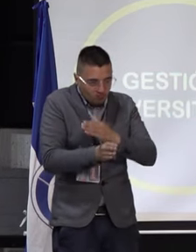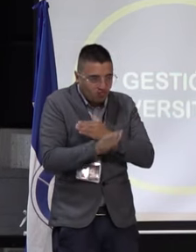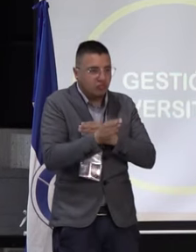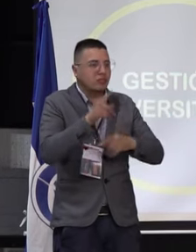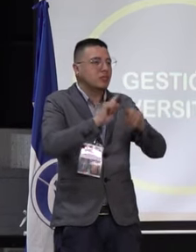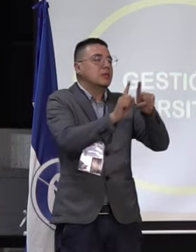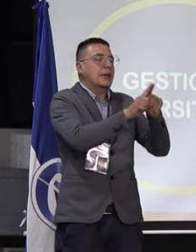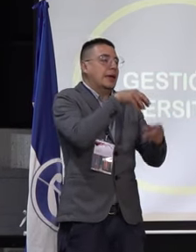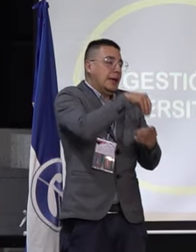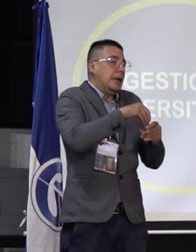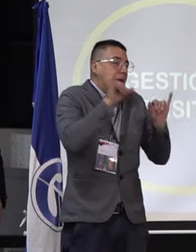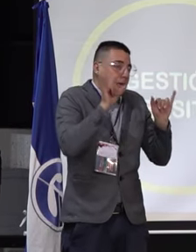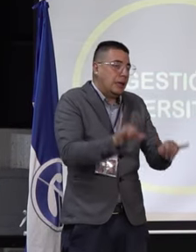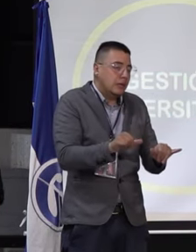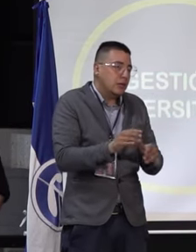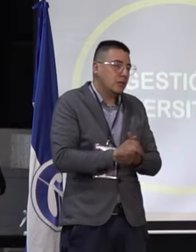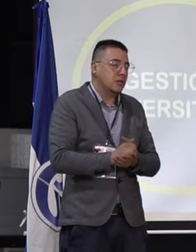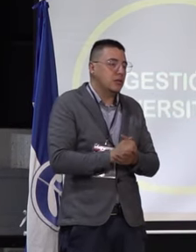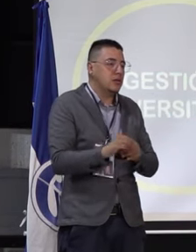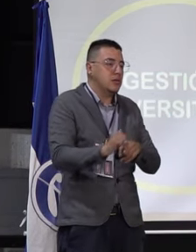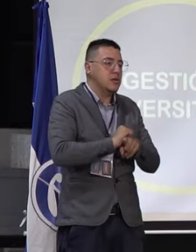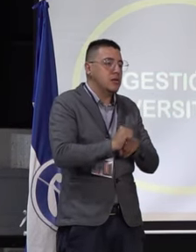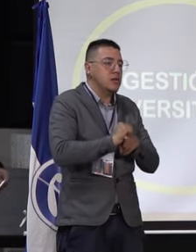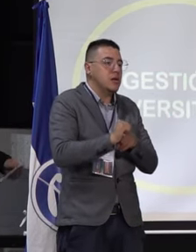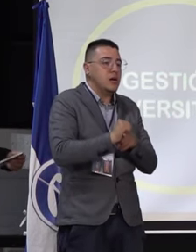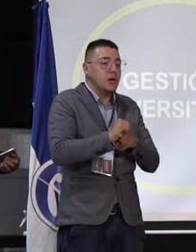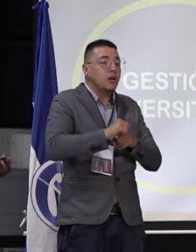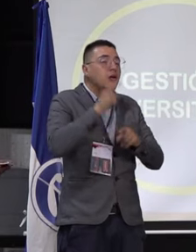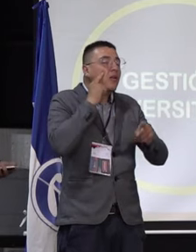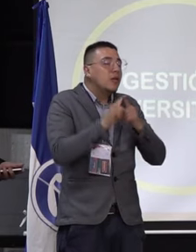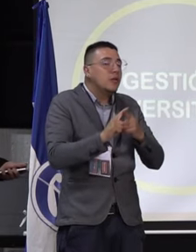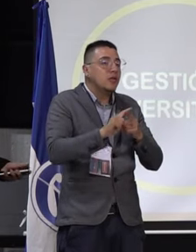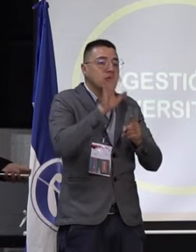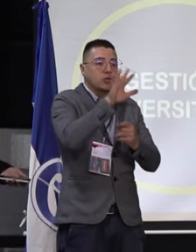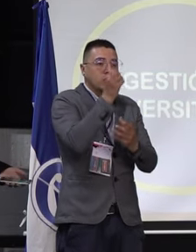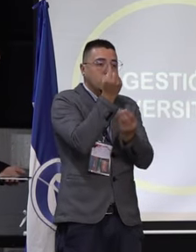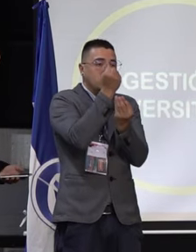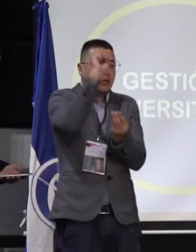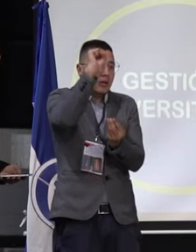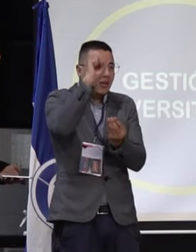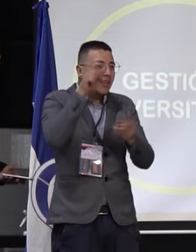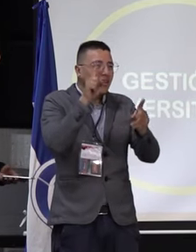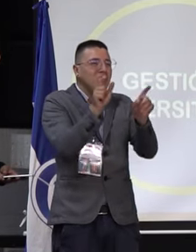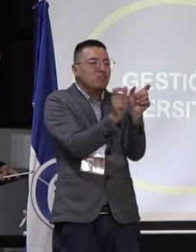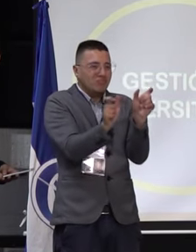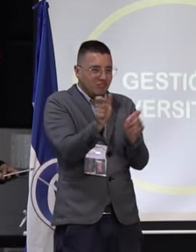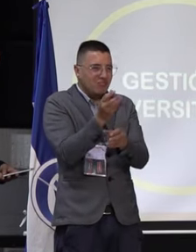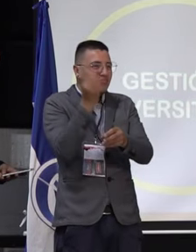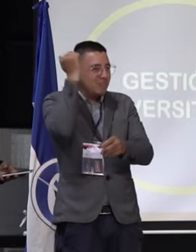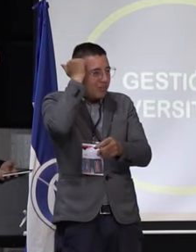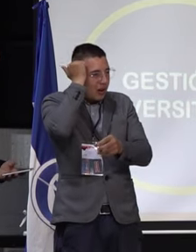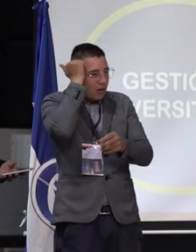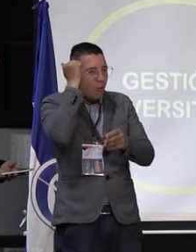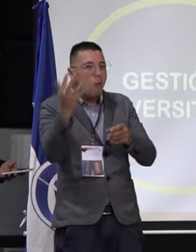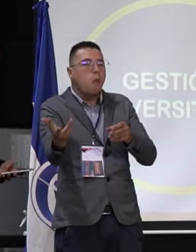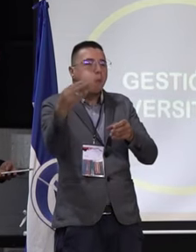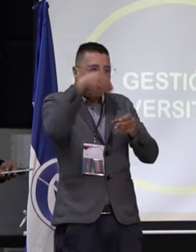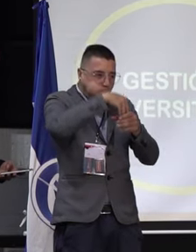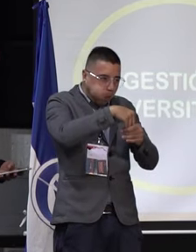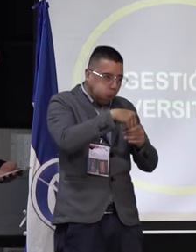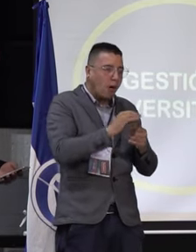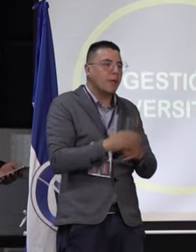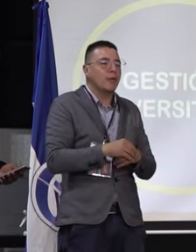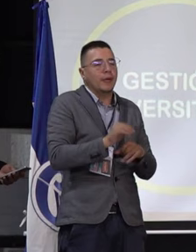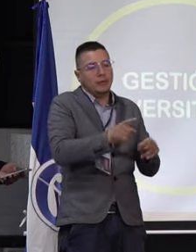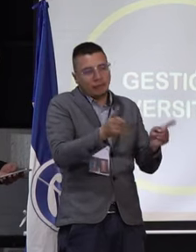menos en el ejercicio de la acción sindical, donde muchos maestros se encuentran vinculados, también